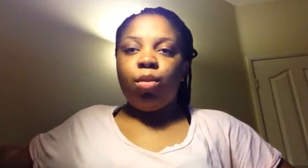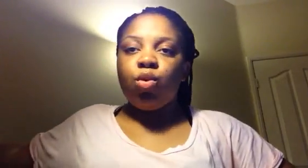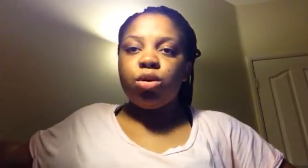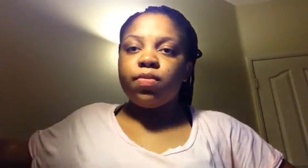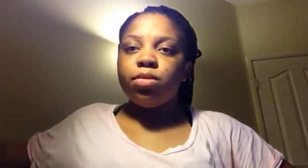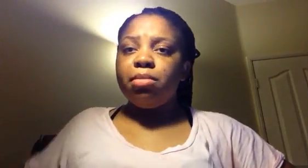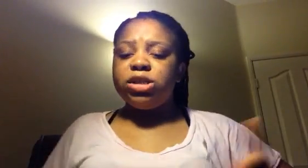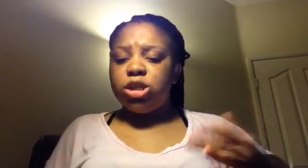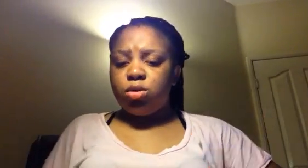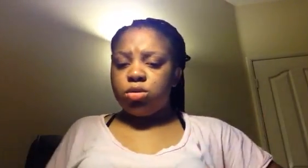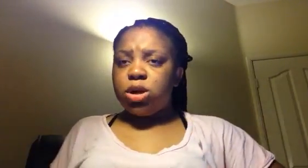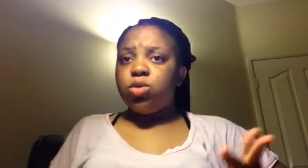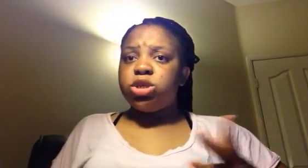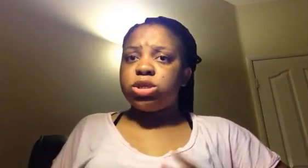Cameroun. Mais dis donc, en conclusion,